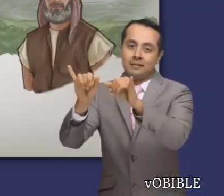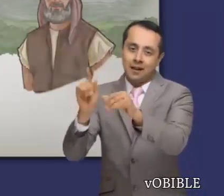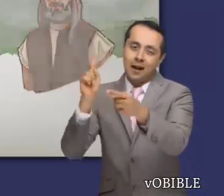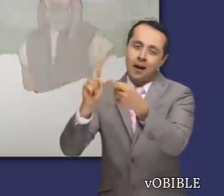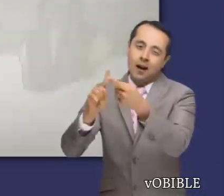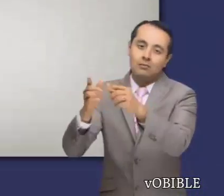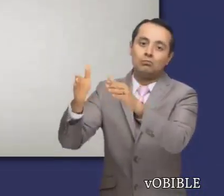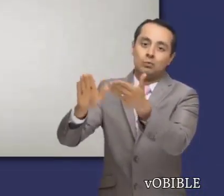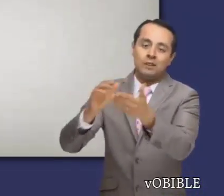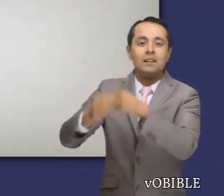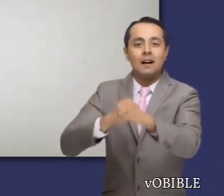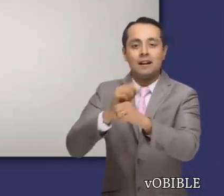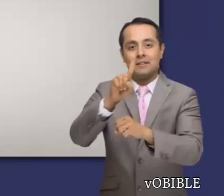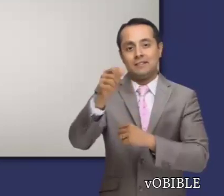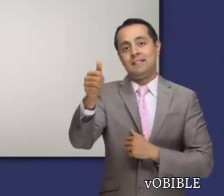años.